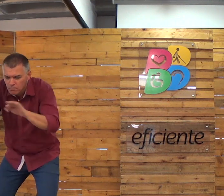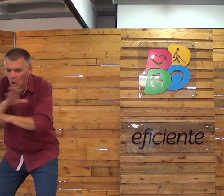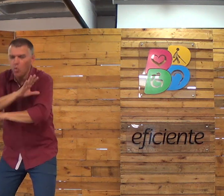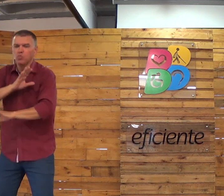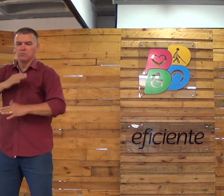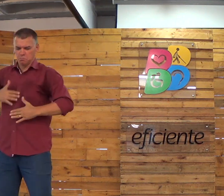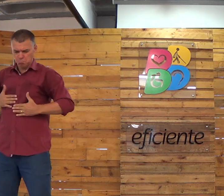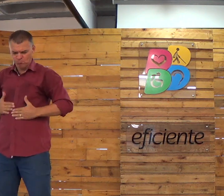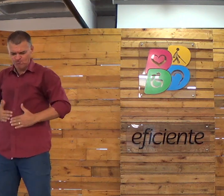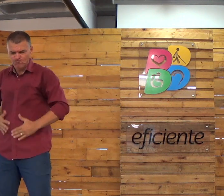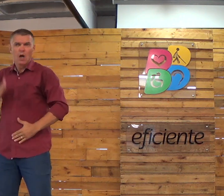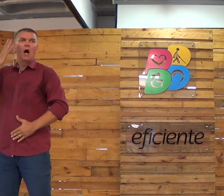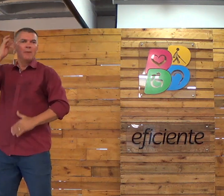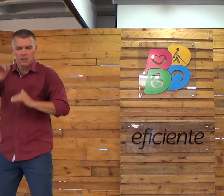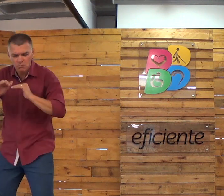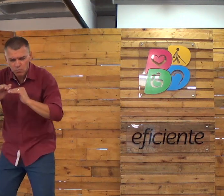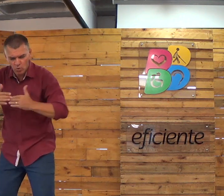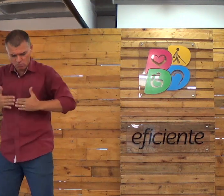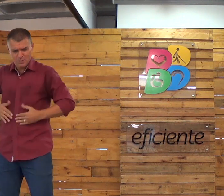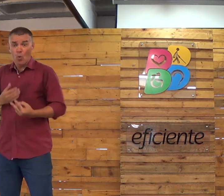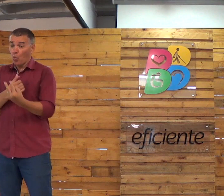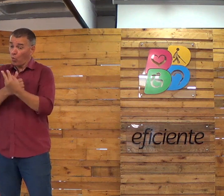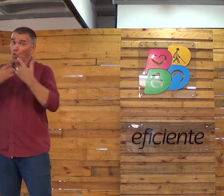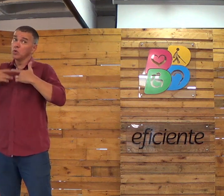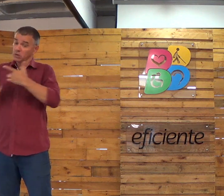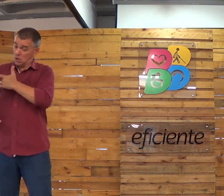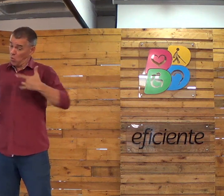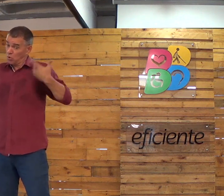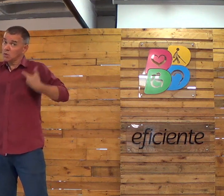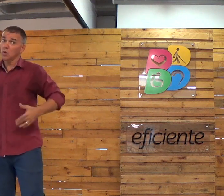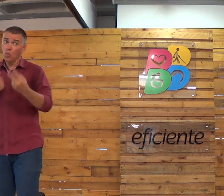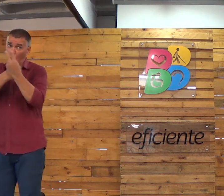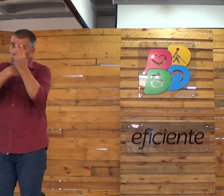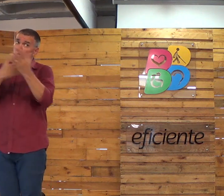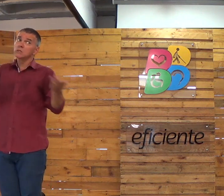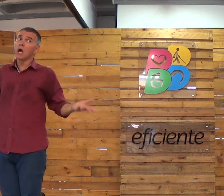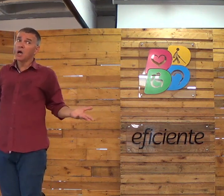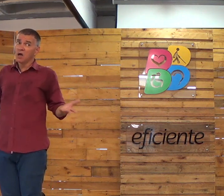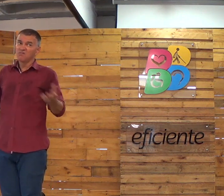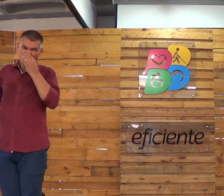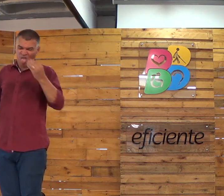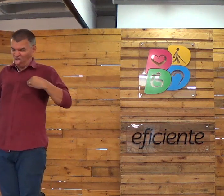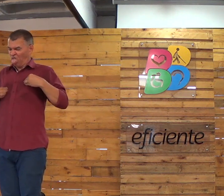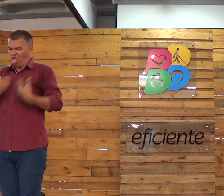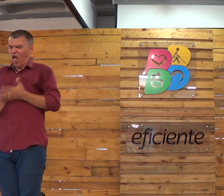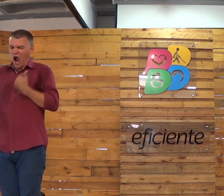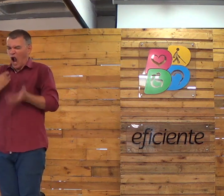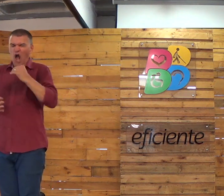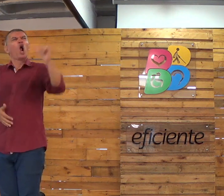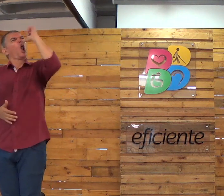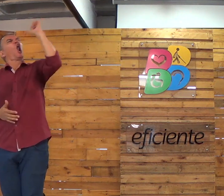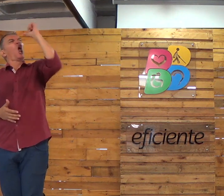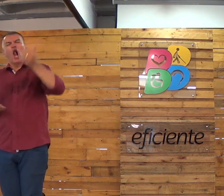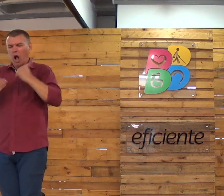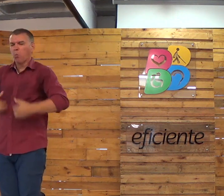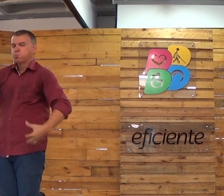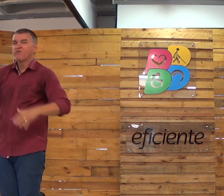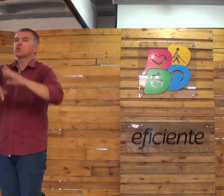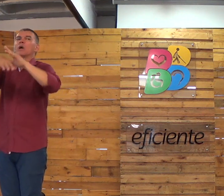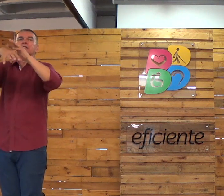Você come. Ok. Você alimentou. Todos os dias vai ser a mesma coisa. Você se preocupou com o